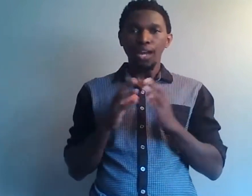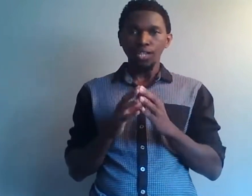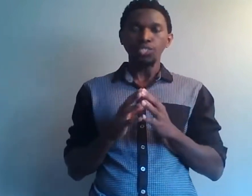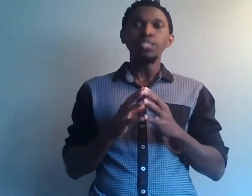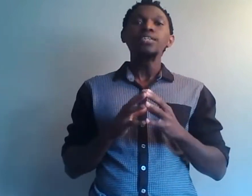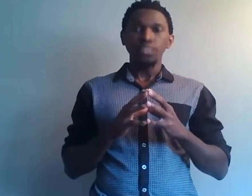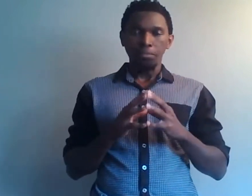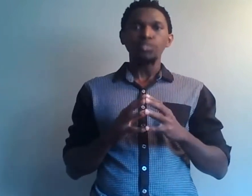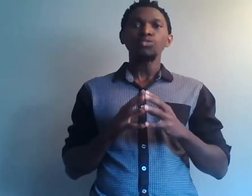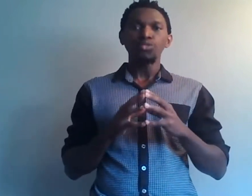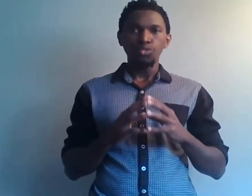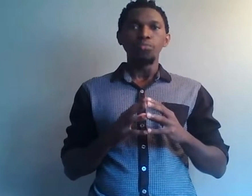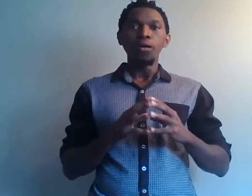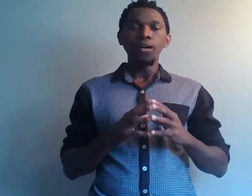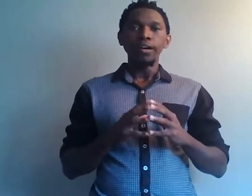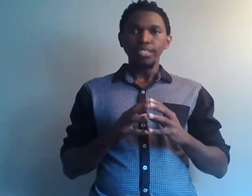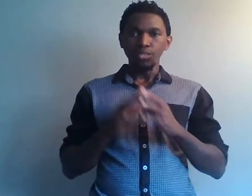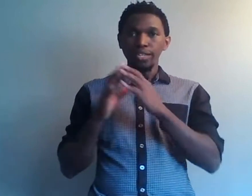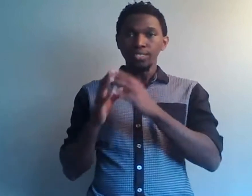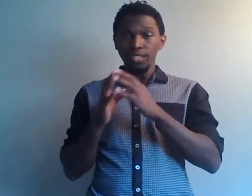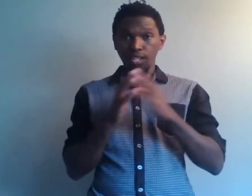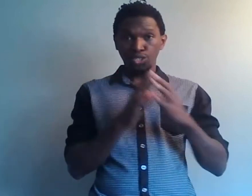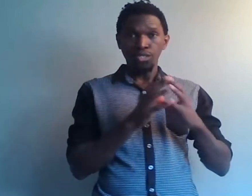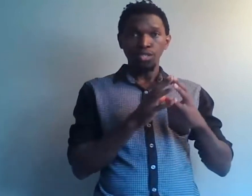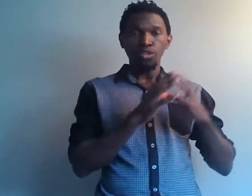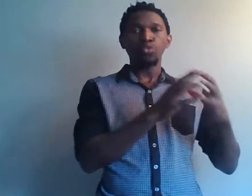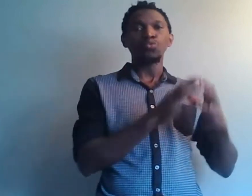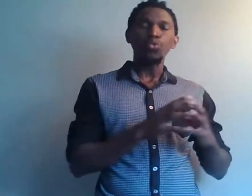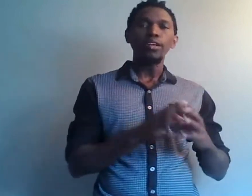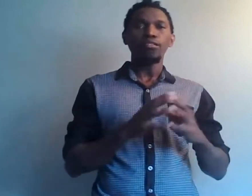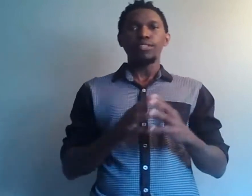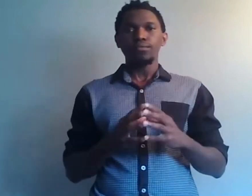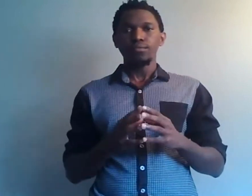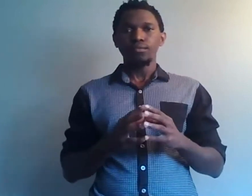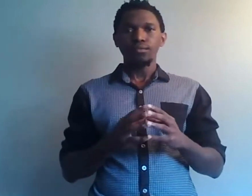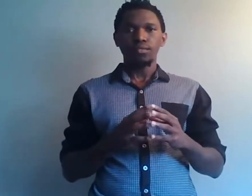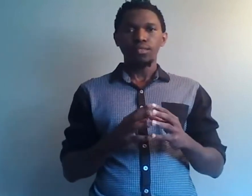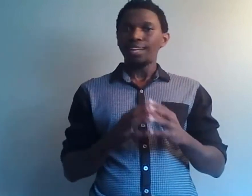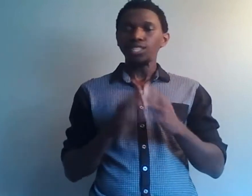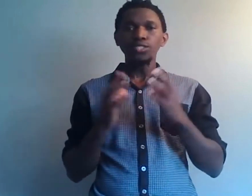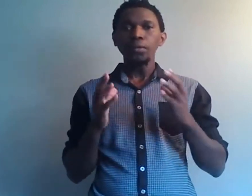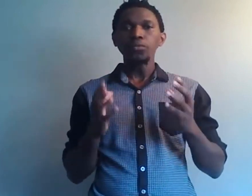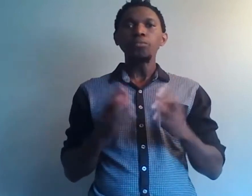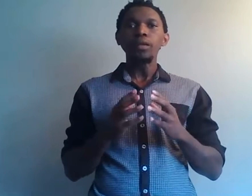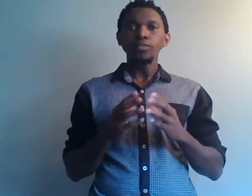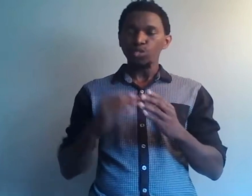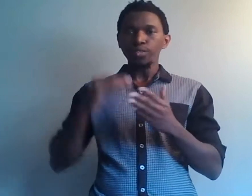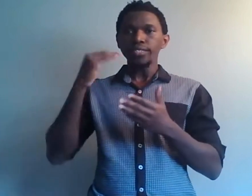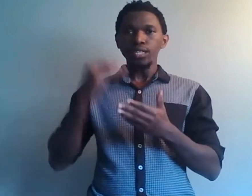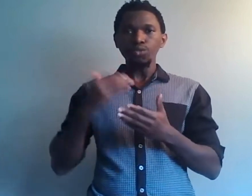l'argent, c'est parce que justement, ils ont laissé l'argent leur contrôler en fait. L'argent n'est pas le problème. Ce sont les êtres